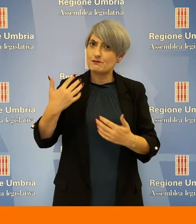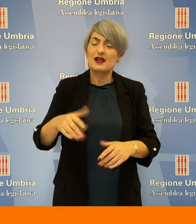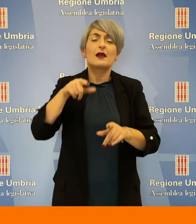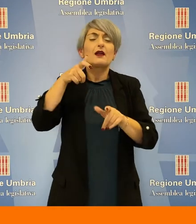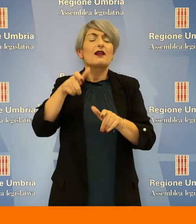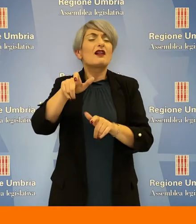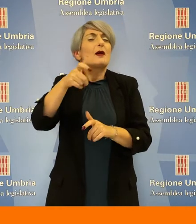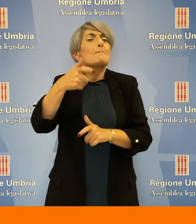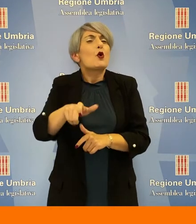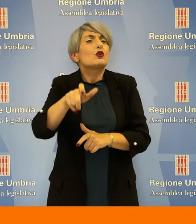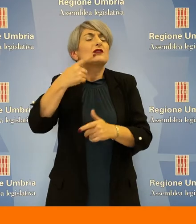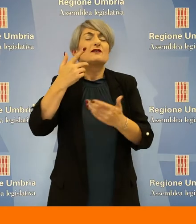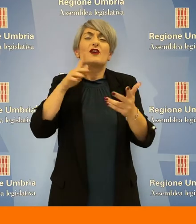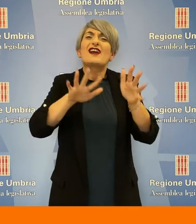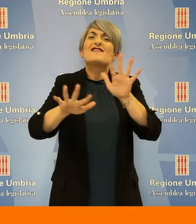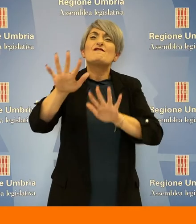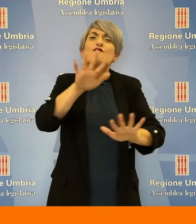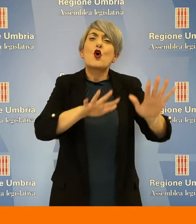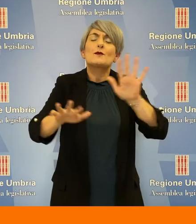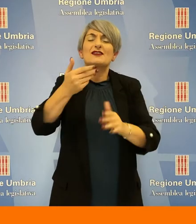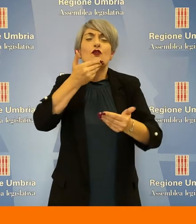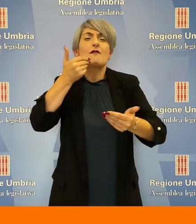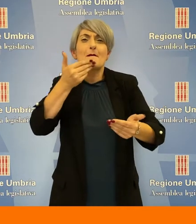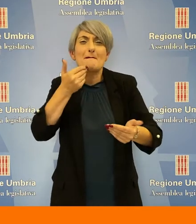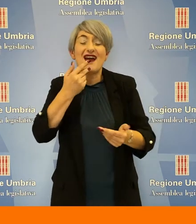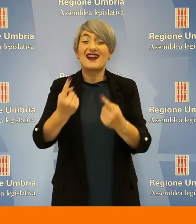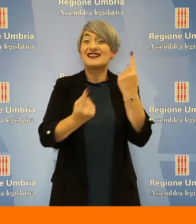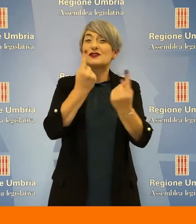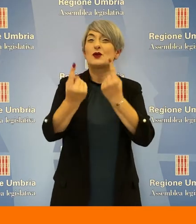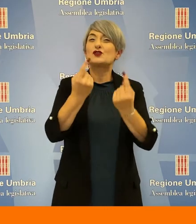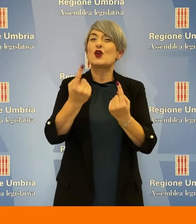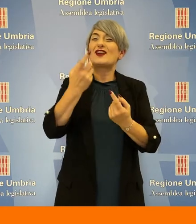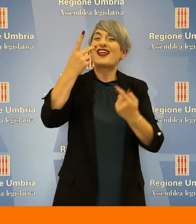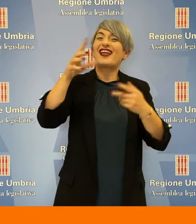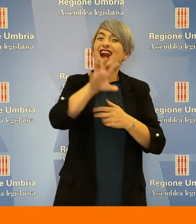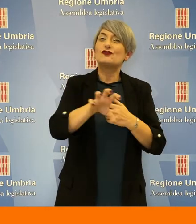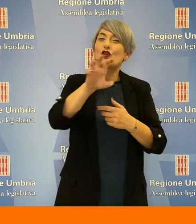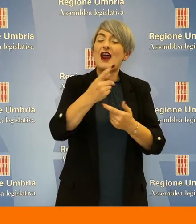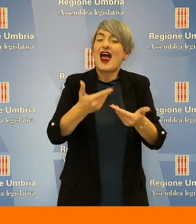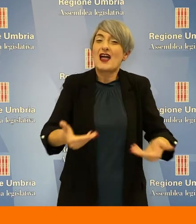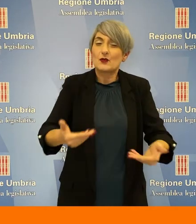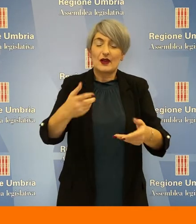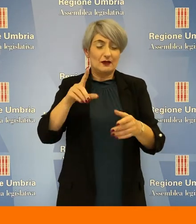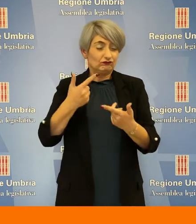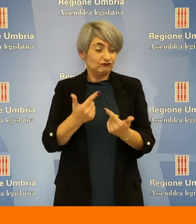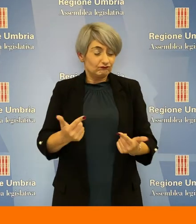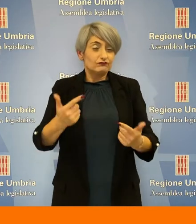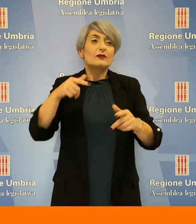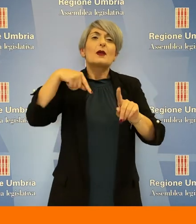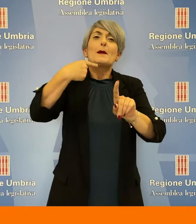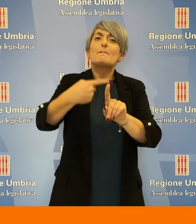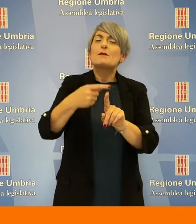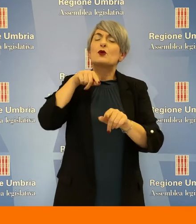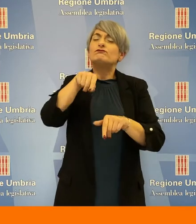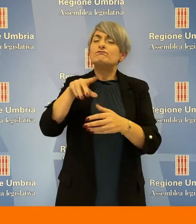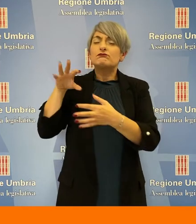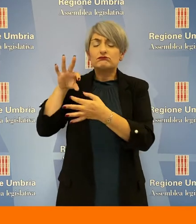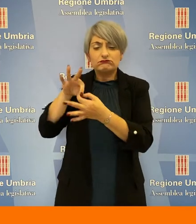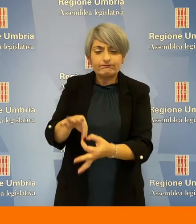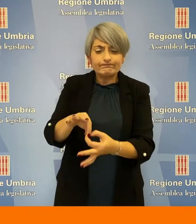valutazione complessiva sull'attuazione del testo unico perché mancano informazioni di contesto regionale aggiornate. Inoltre per capire effettivamente